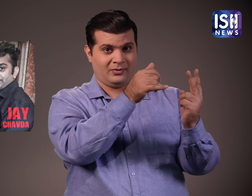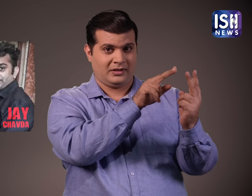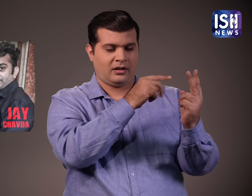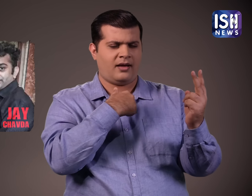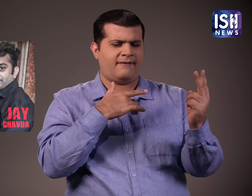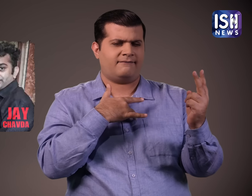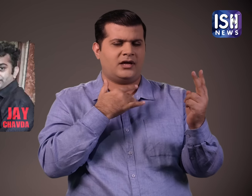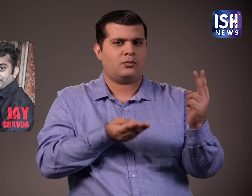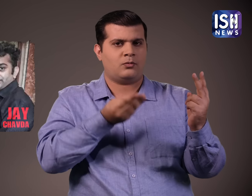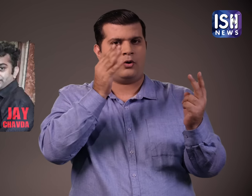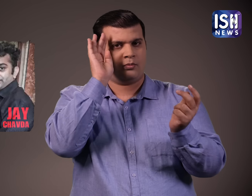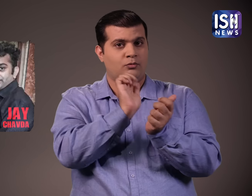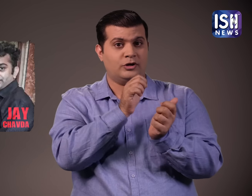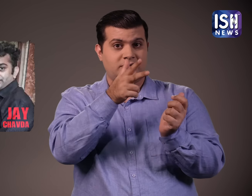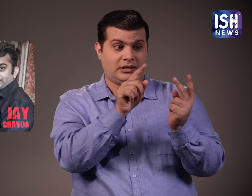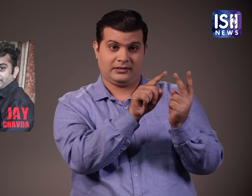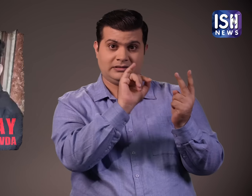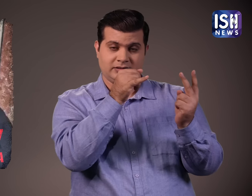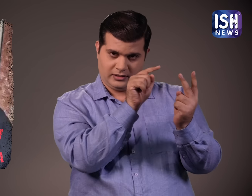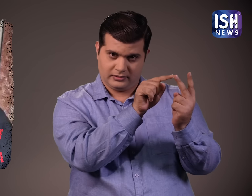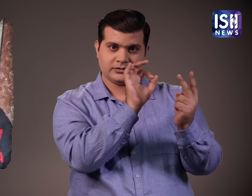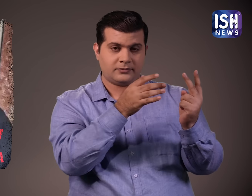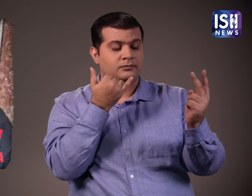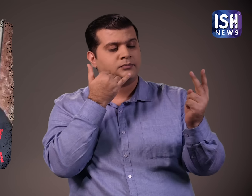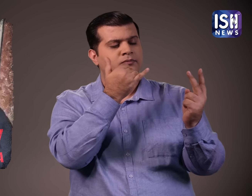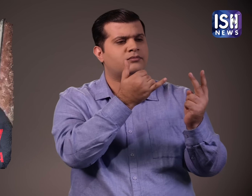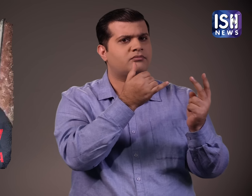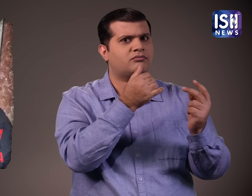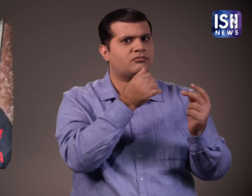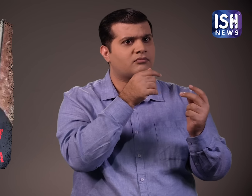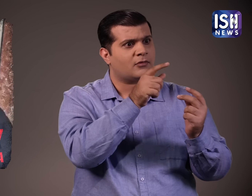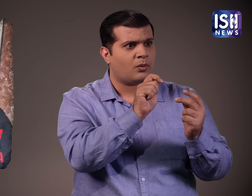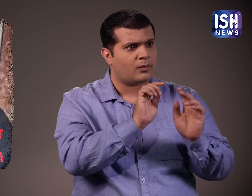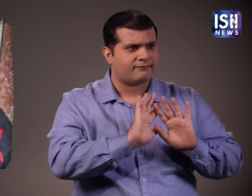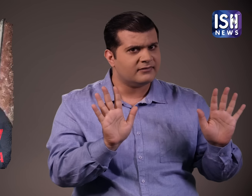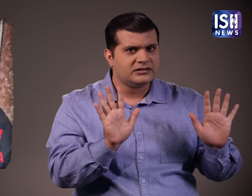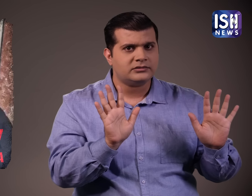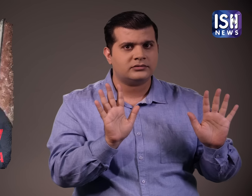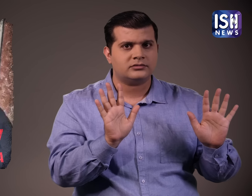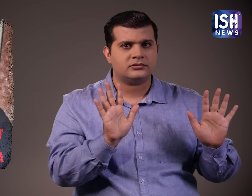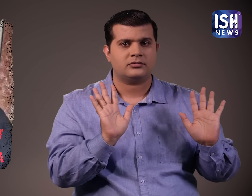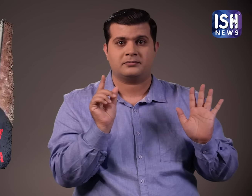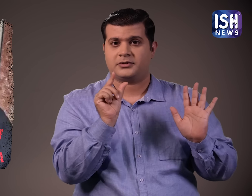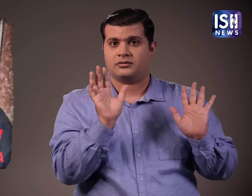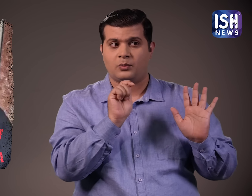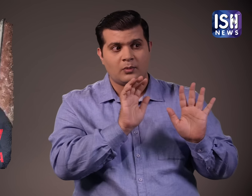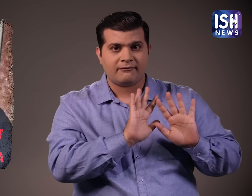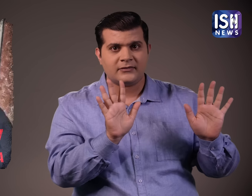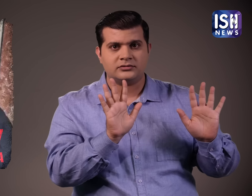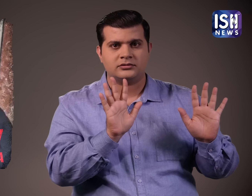फोन पर पुलिस को लगता है कि ये फोन जय के लिए था और वो लड़की ने पूछा कि काम हो गया बस